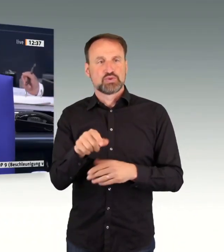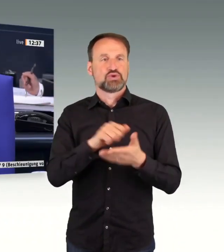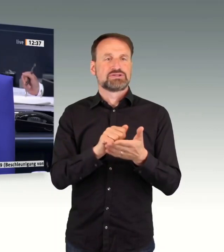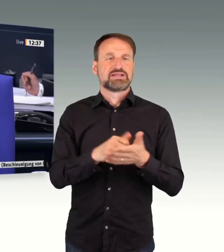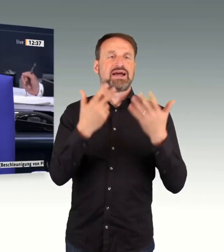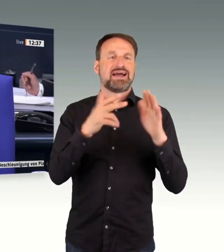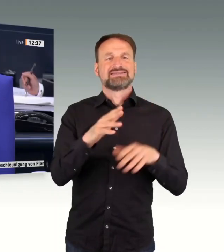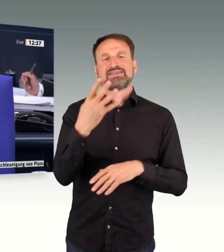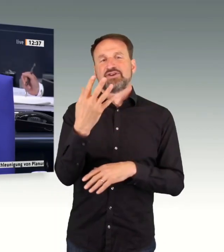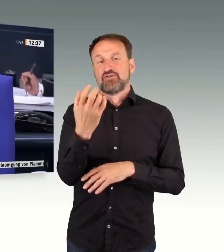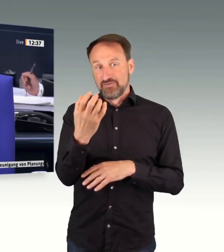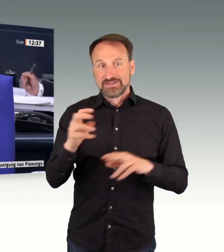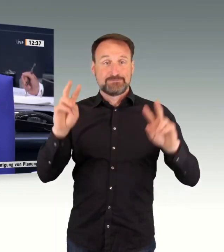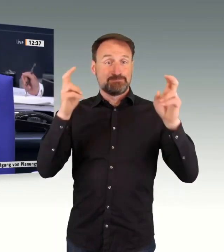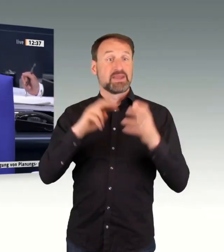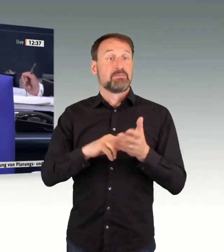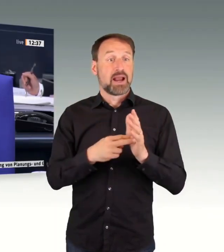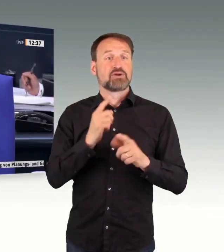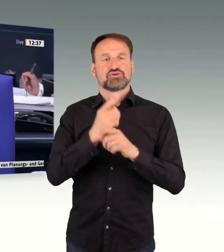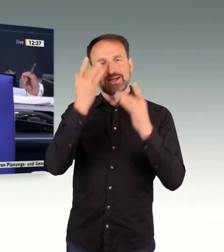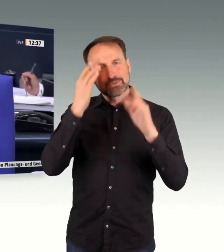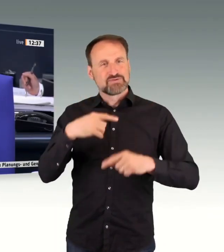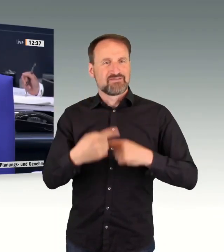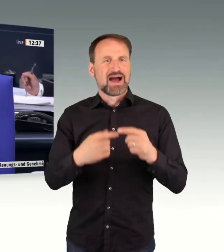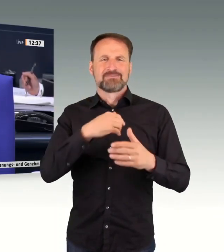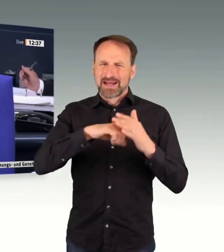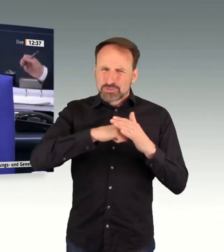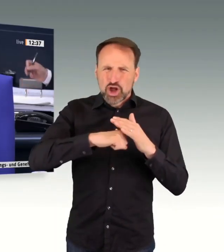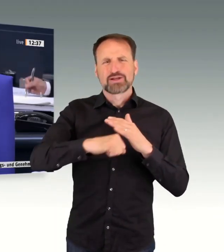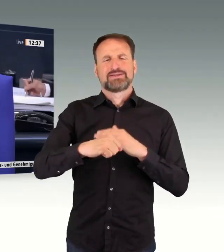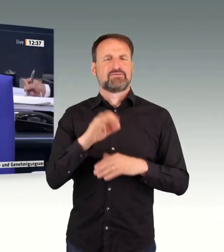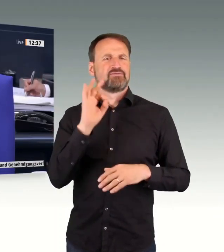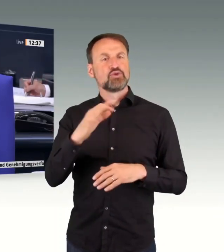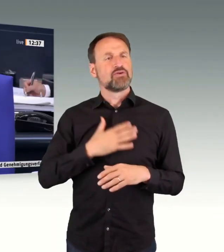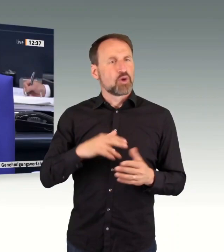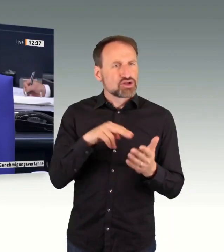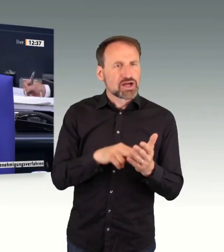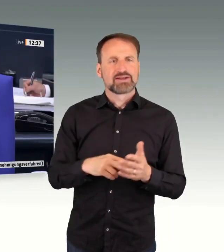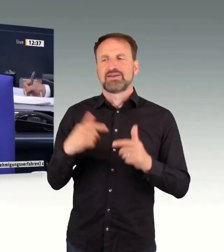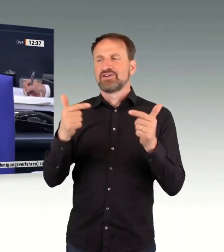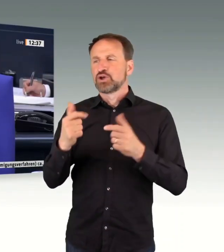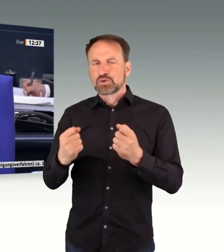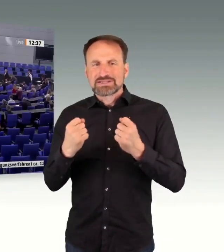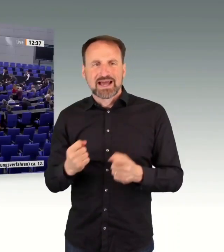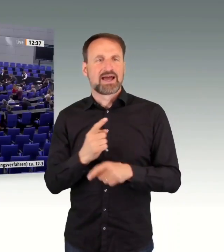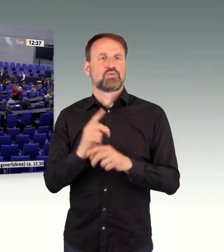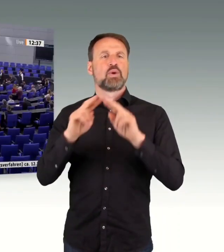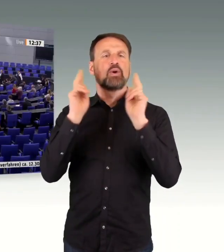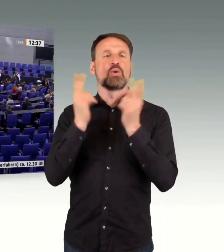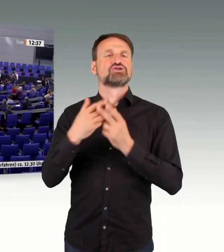für Wohlstand, Versorgungssicherheit und ökologischen Mehrwert. Wer stimmt für diesen Antrag?